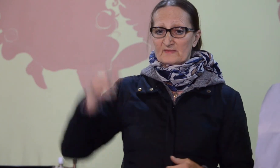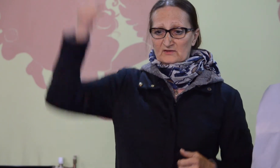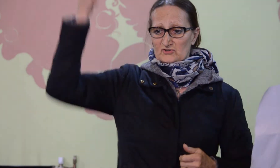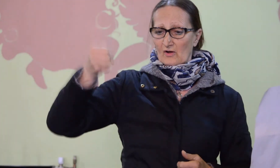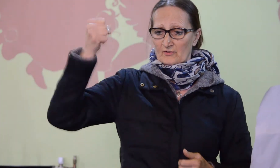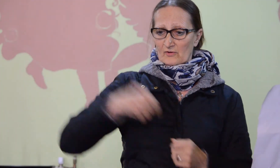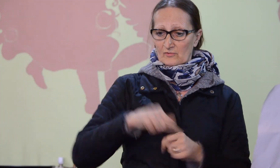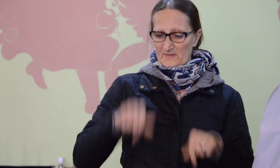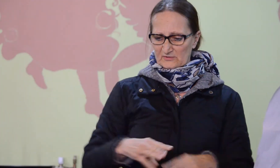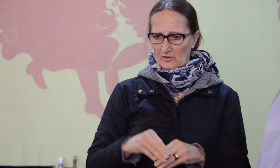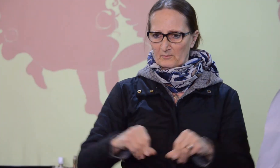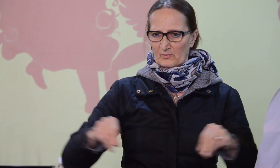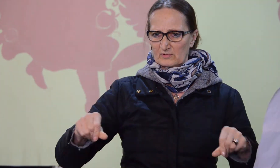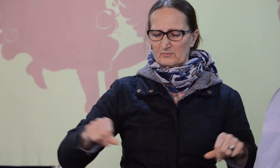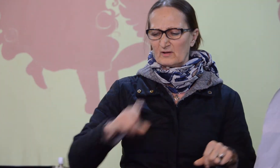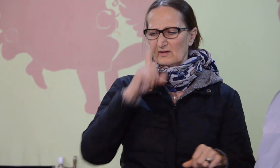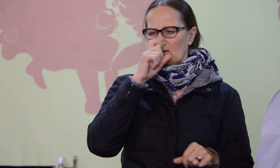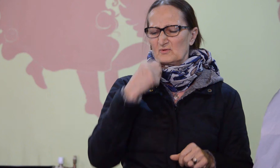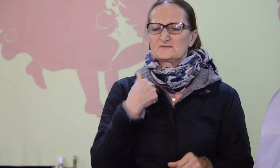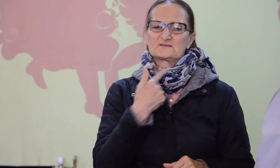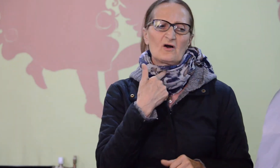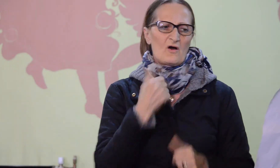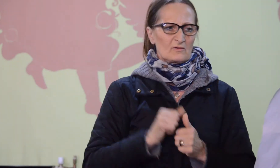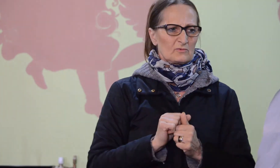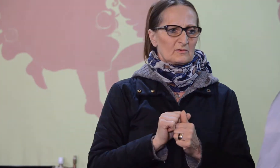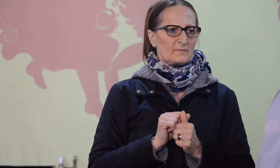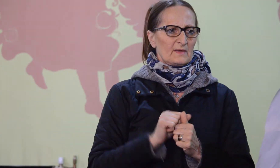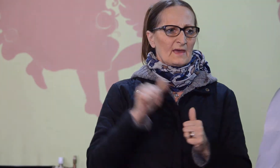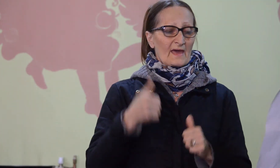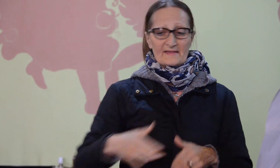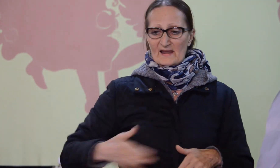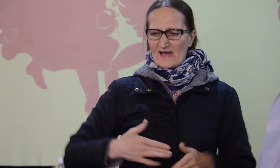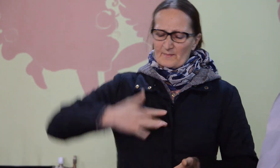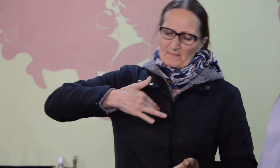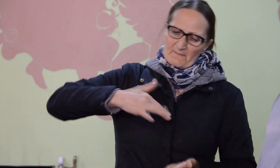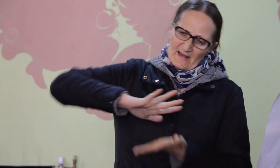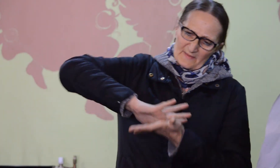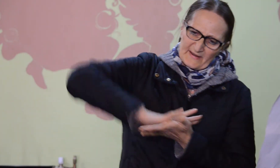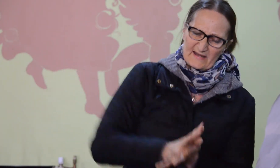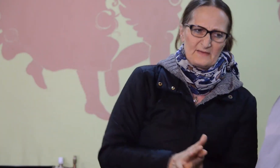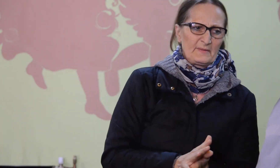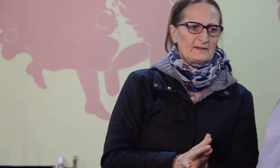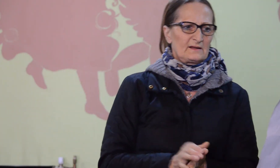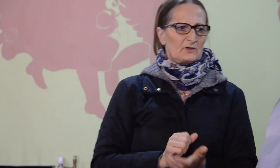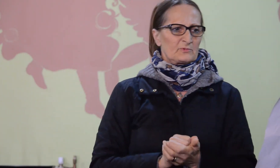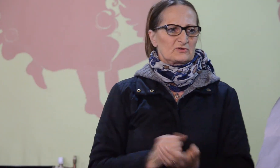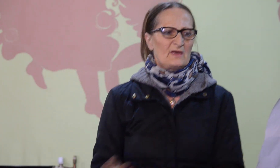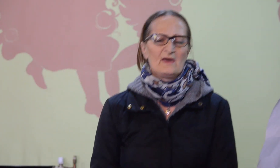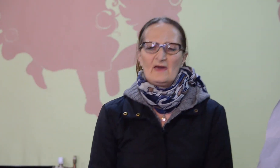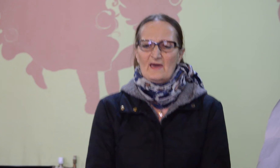lennaporban, rossz a hangom. Egy láb mellemre lépett, eltaposta. Emeljetek fel a magosba.